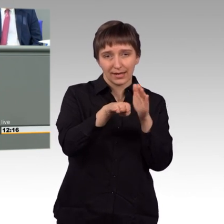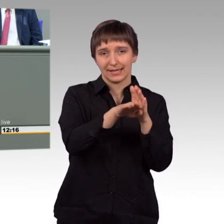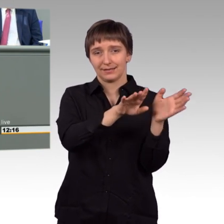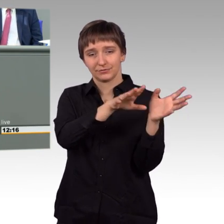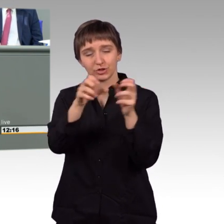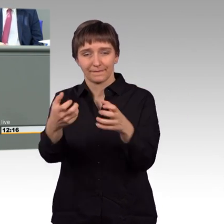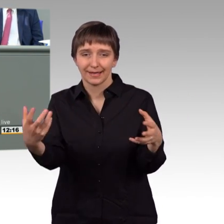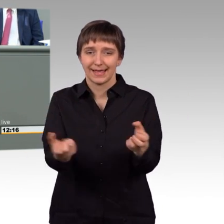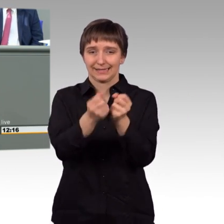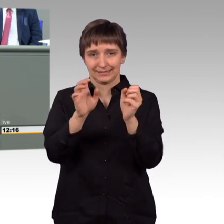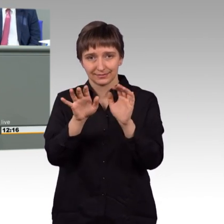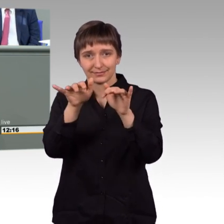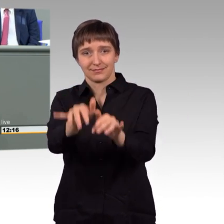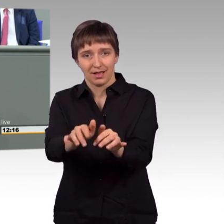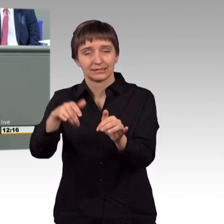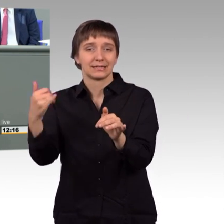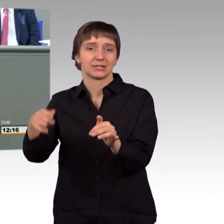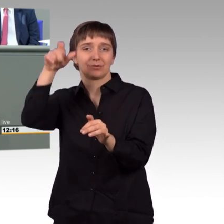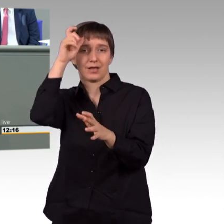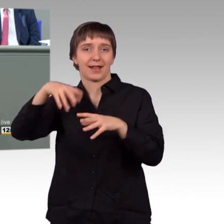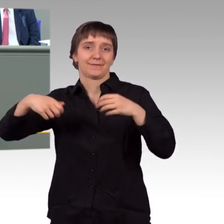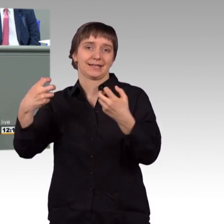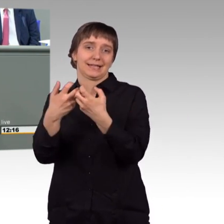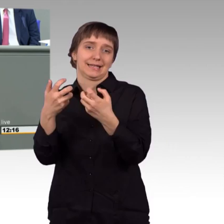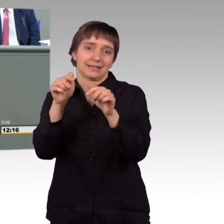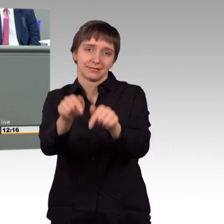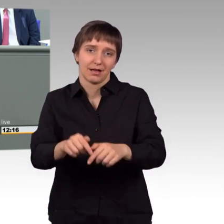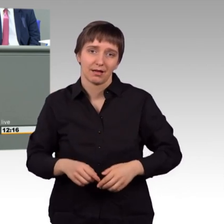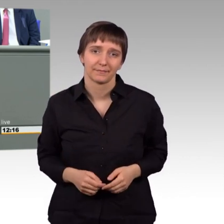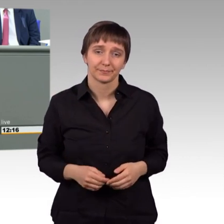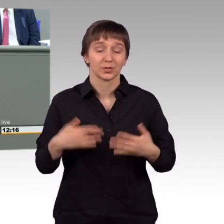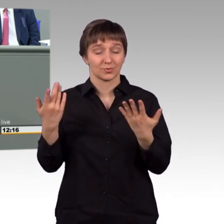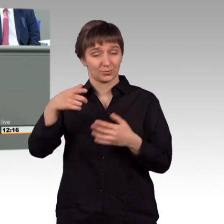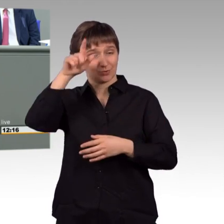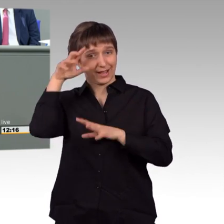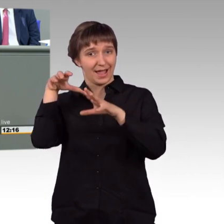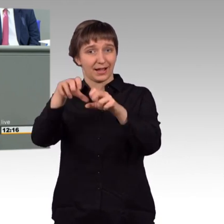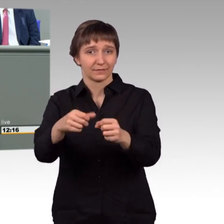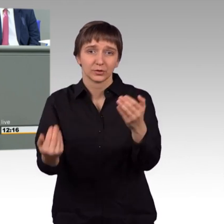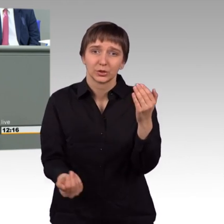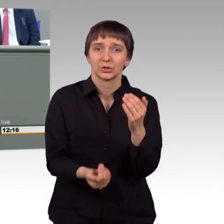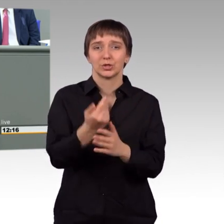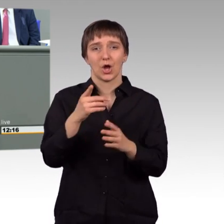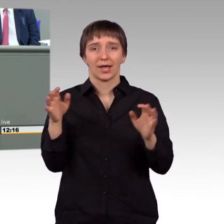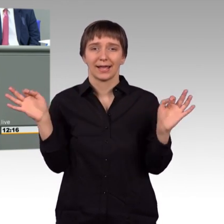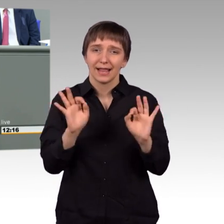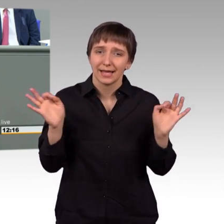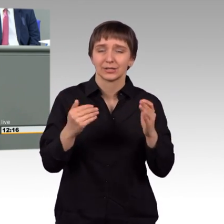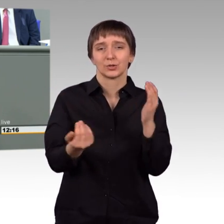Der türkische Präsident produziert mit dem Angriff neues Elend, neuen Krieg, neue Flüchtlinge und unterstützt